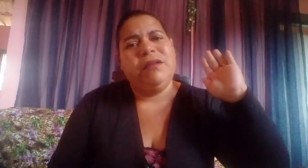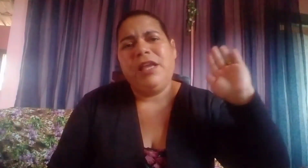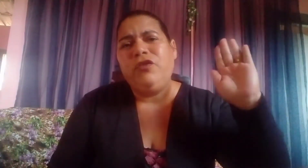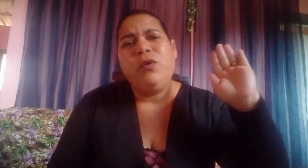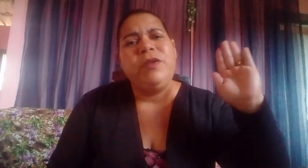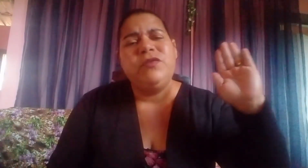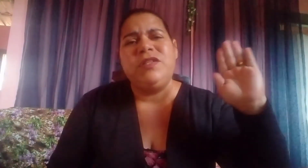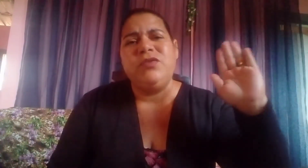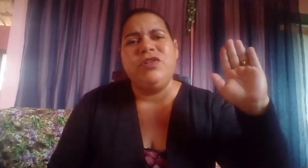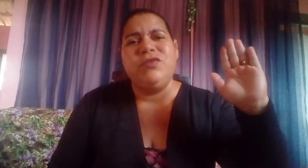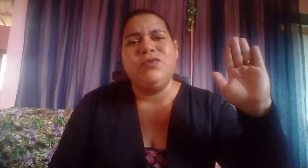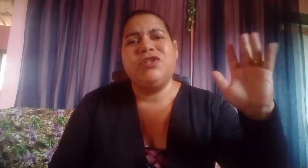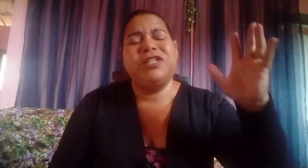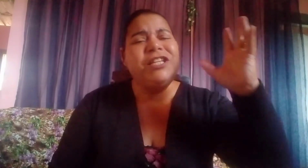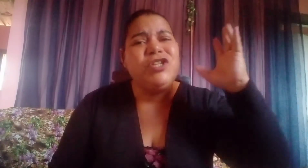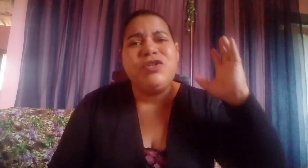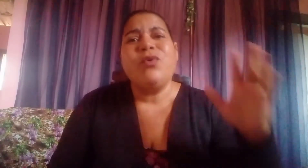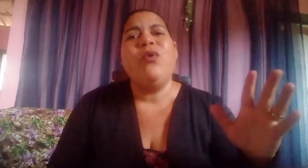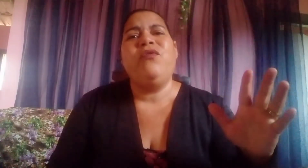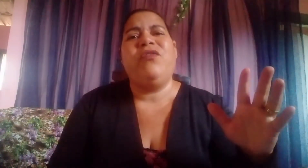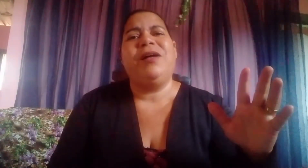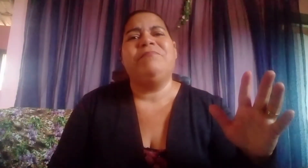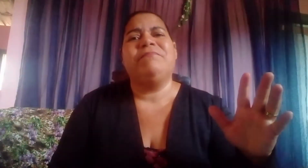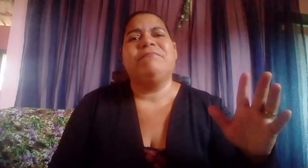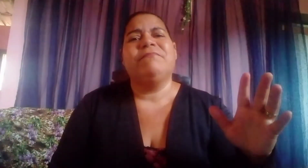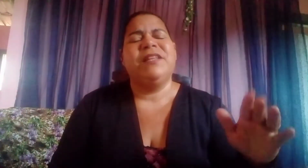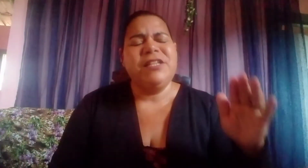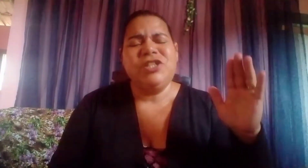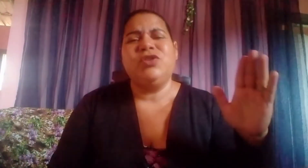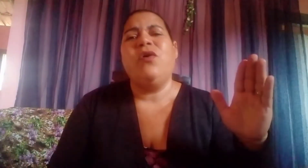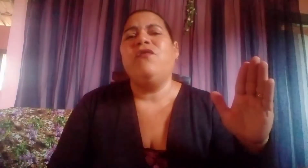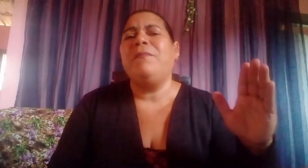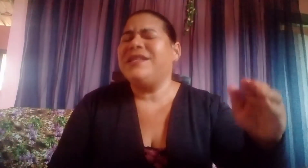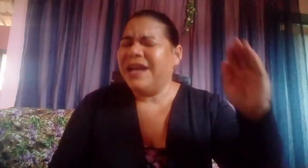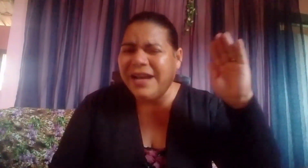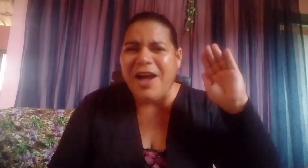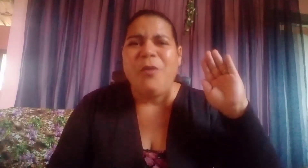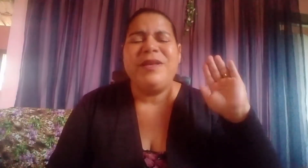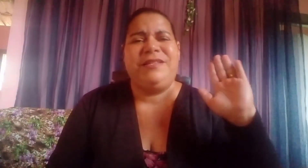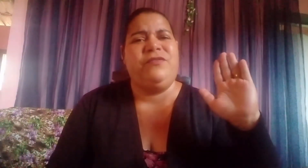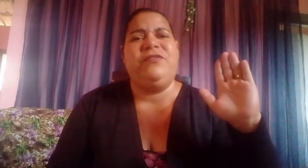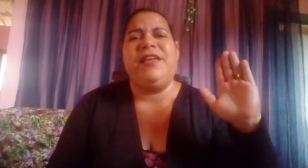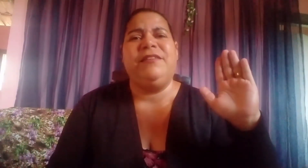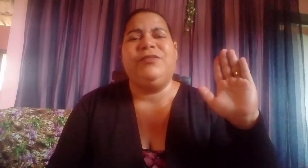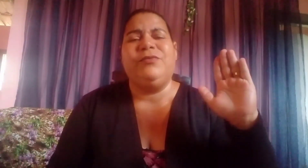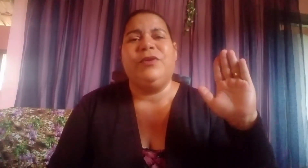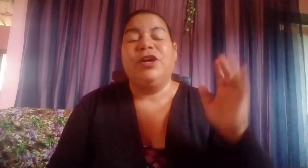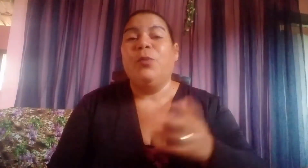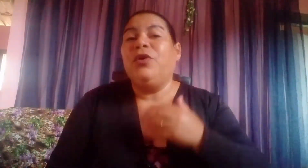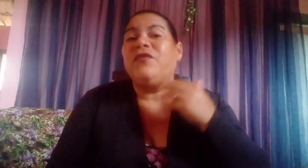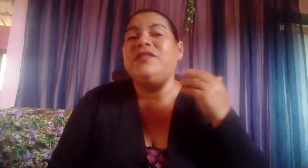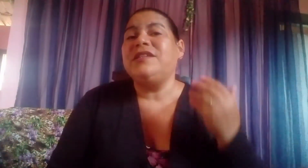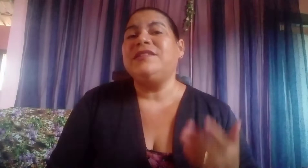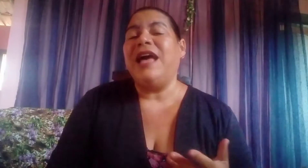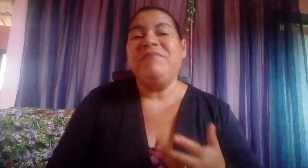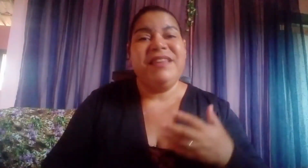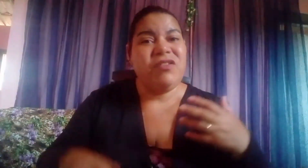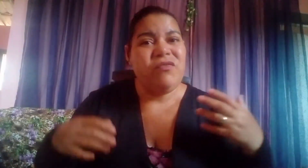Em nome do Senhor Jesus, que chova. Que chova, mas acalma esse vento. Porque vocês sabem que o